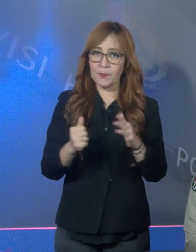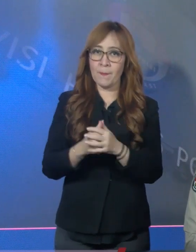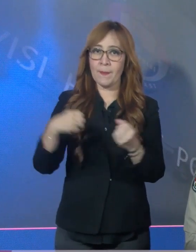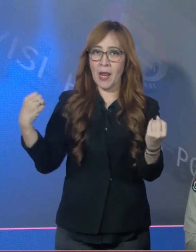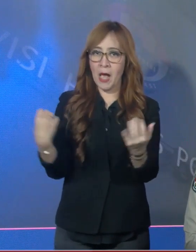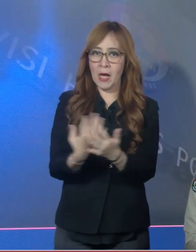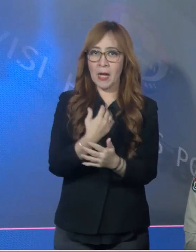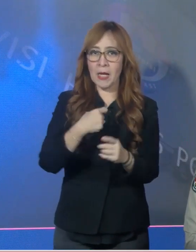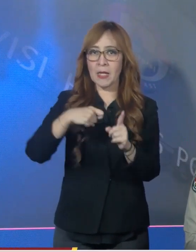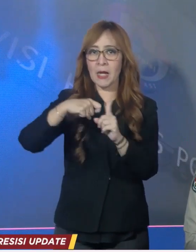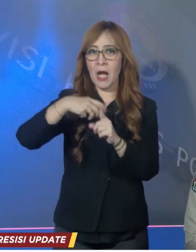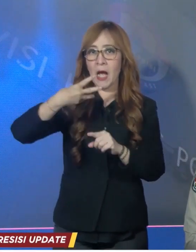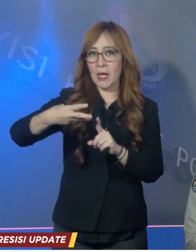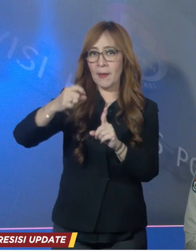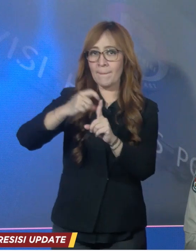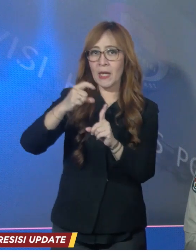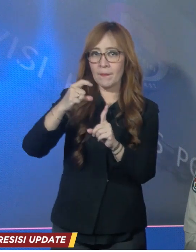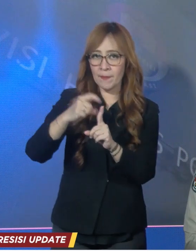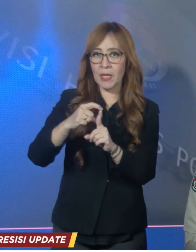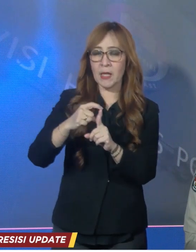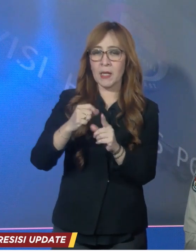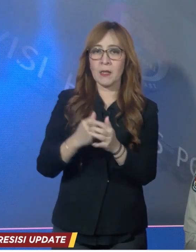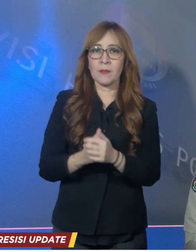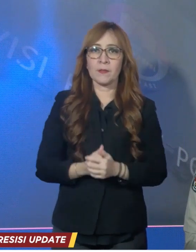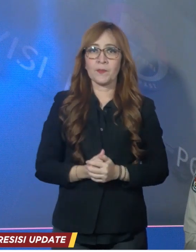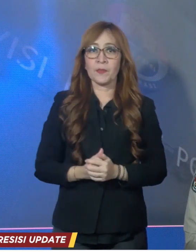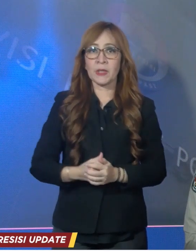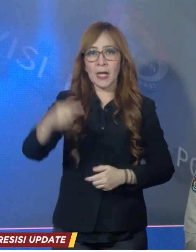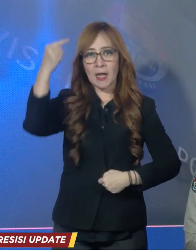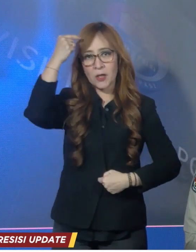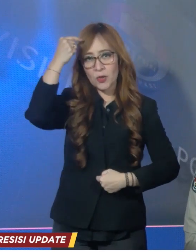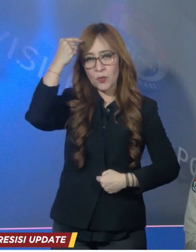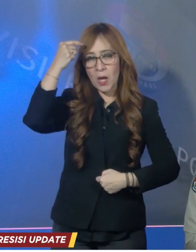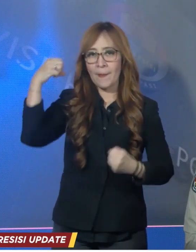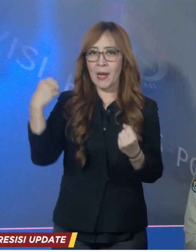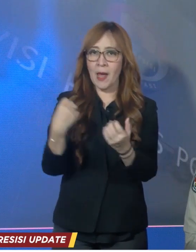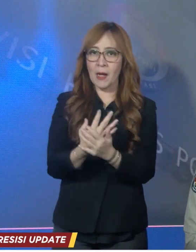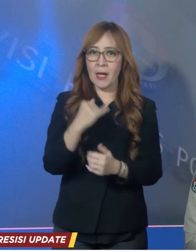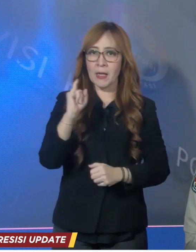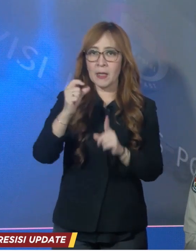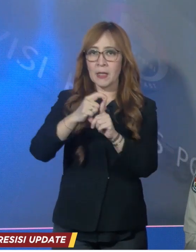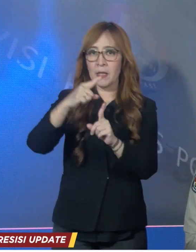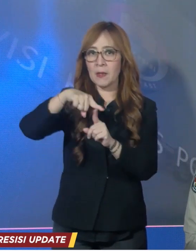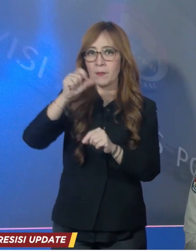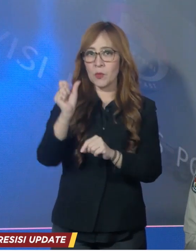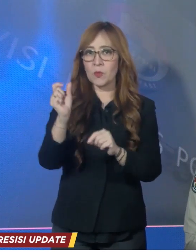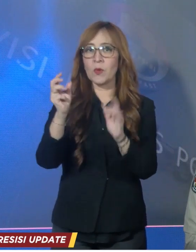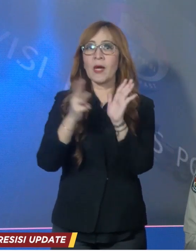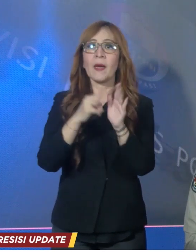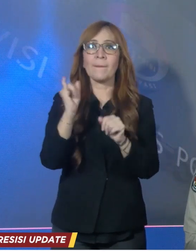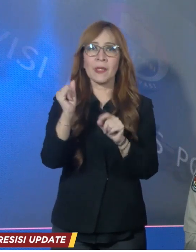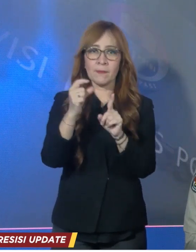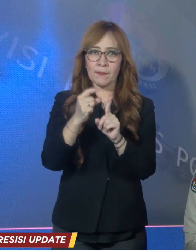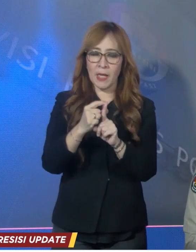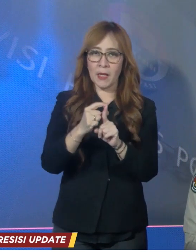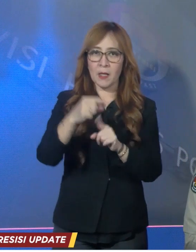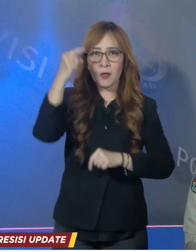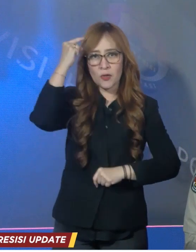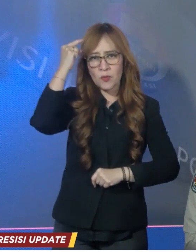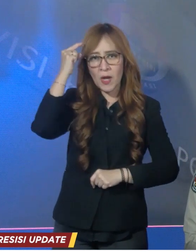pelanggaran kode etik profesi PORI dengan terduga pelanggar IPTU MIP.